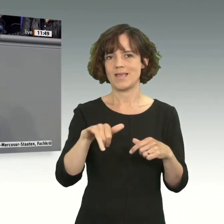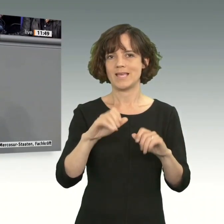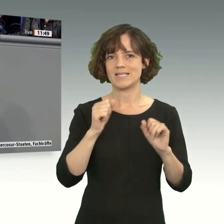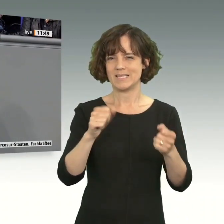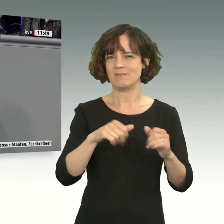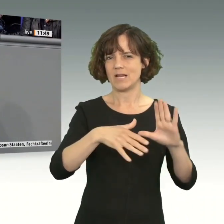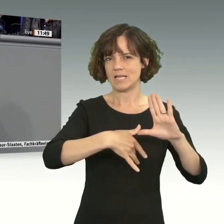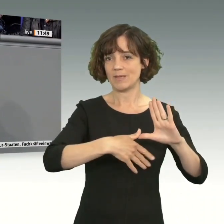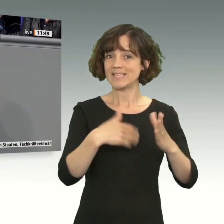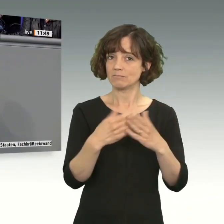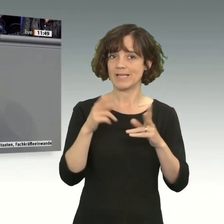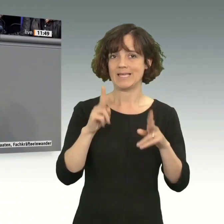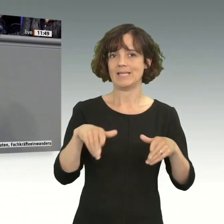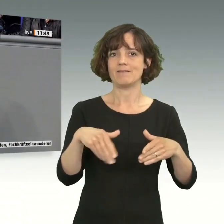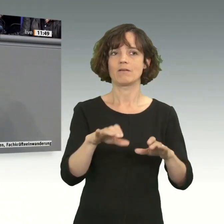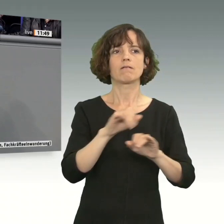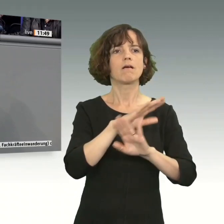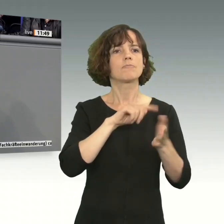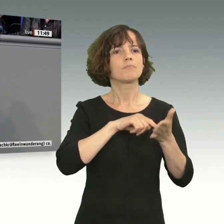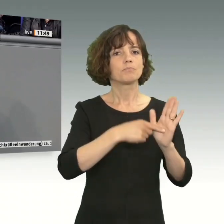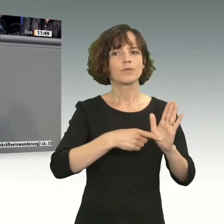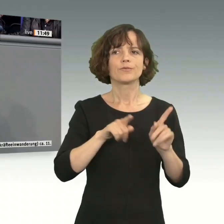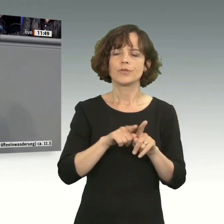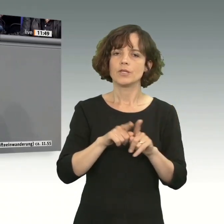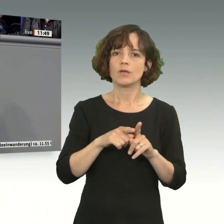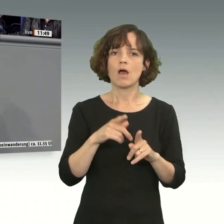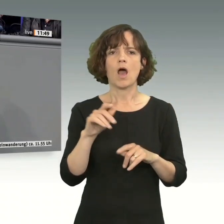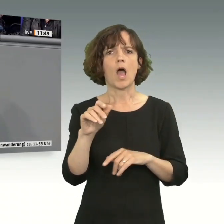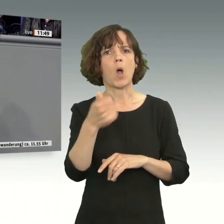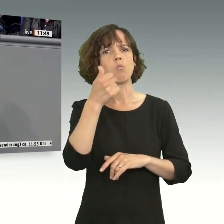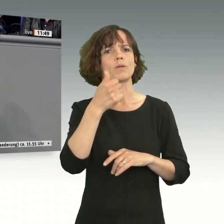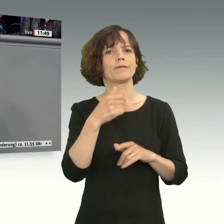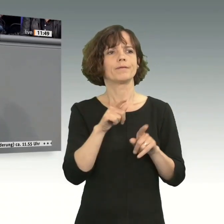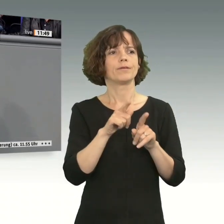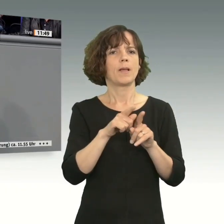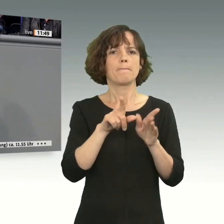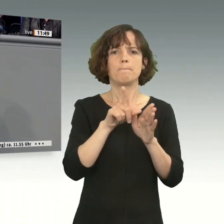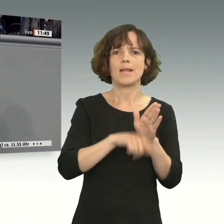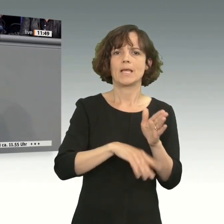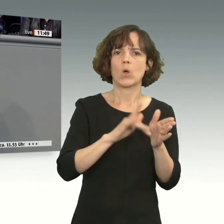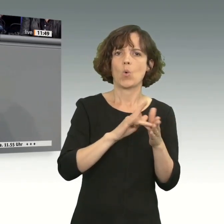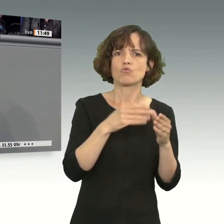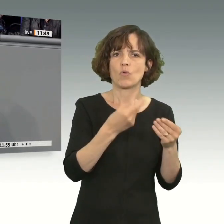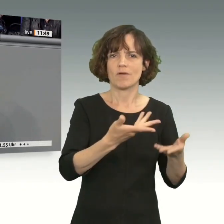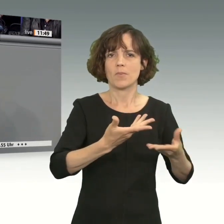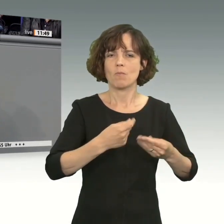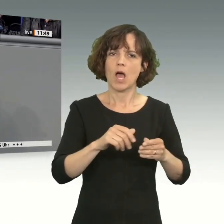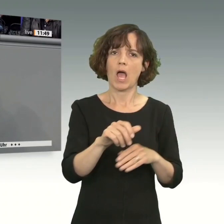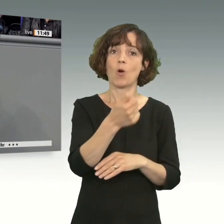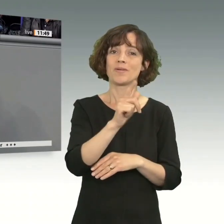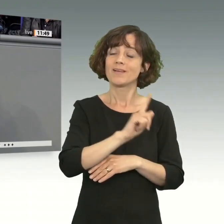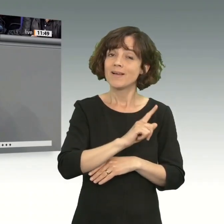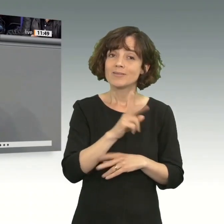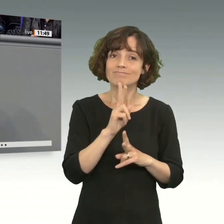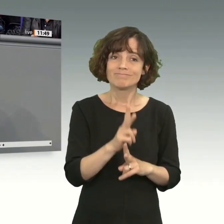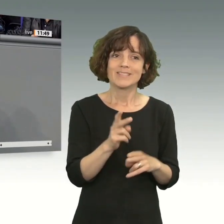Ich glaube, das ist genau der richtige Weg, zu zeigen, dass es uns nicht nur darum geht, hier billige Rohstoffe zu bekommen, sondern dass wir an einer echten